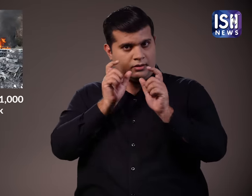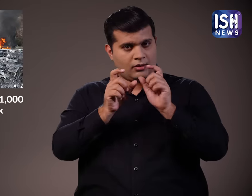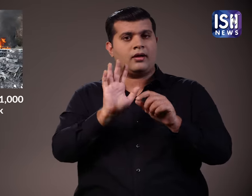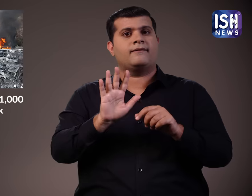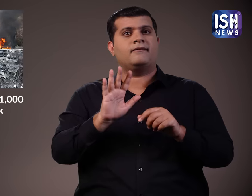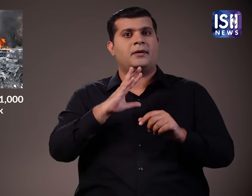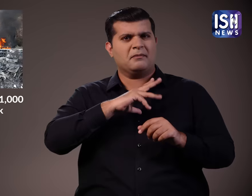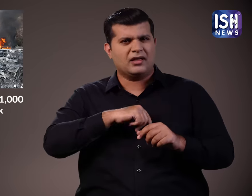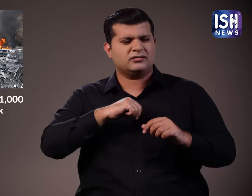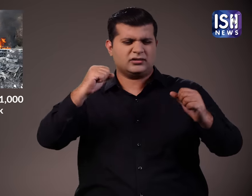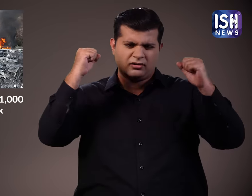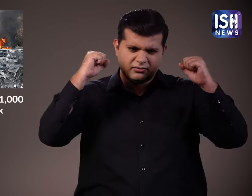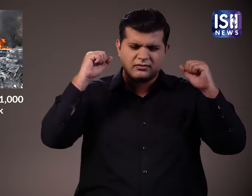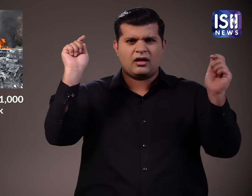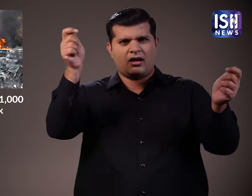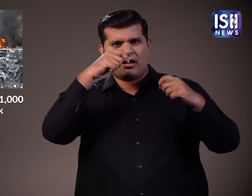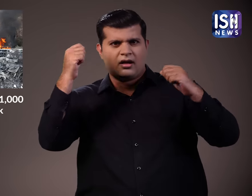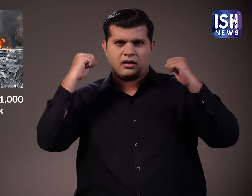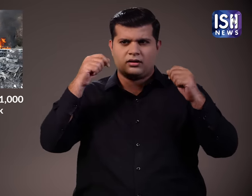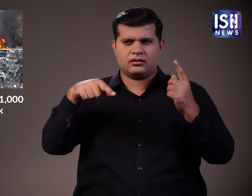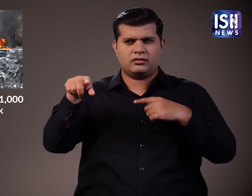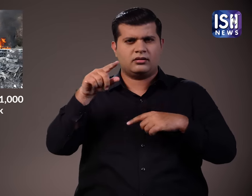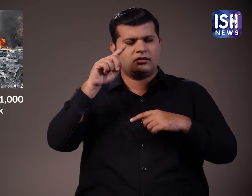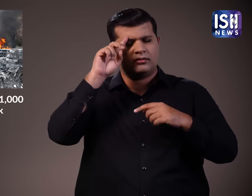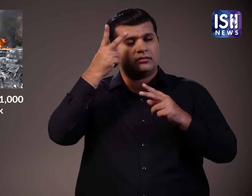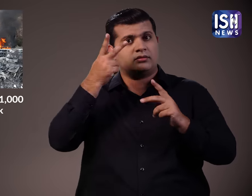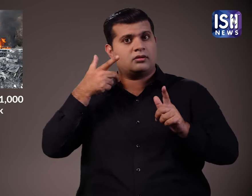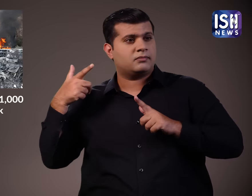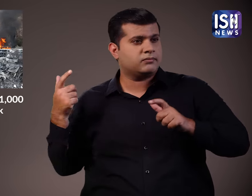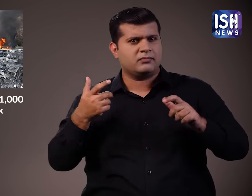में पुलिस ने यहुदी धर्मिक स्तलों पर सुरक्षाक कड़ी कर दी है